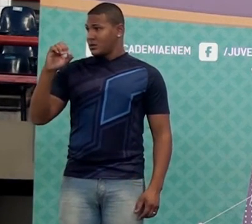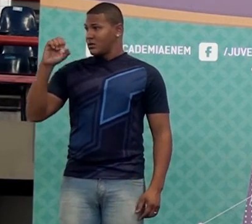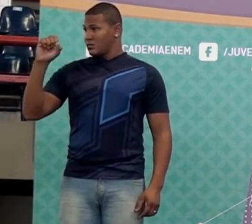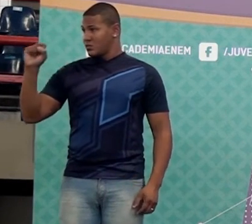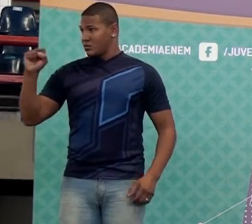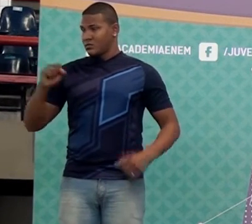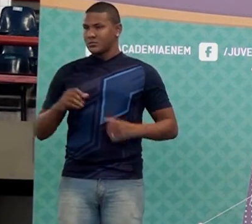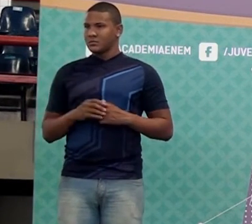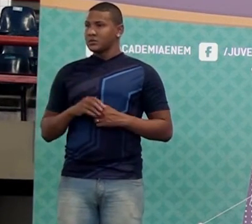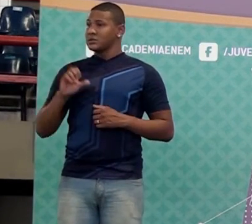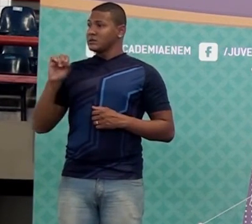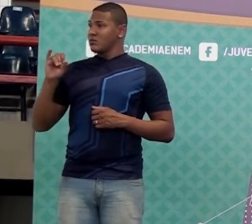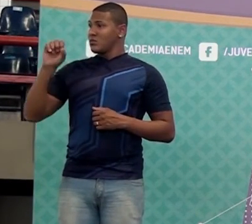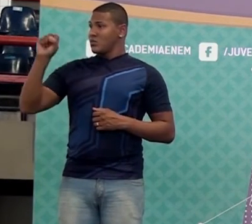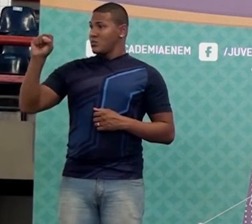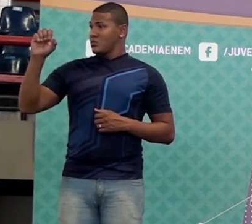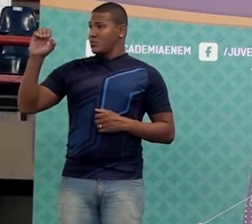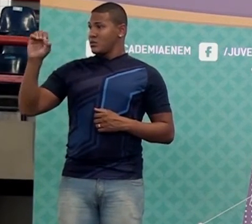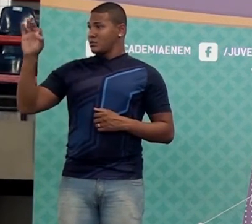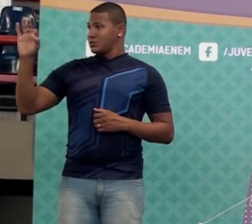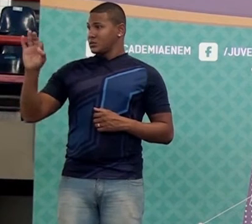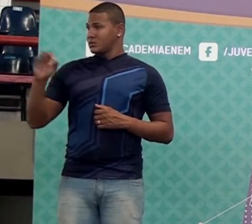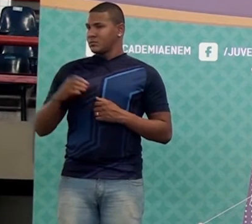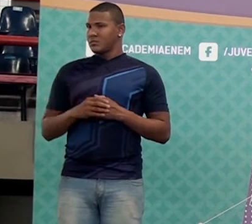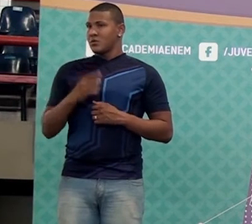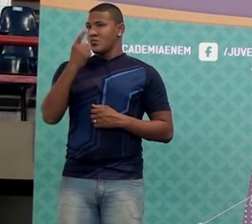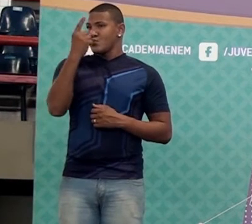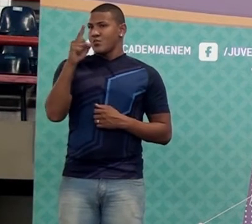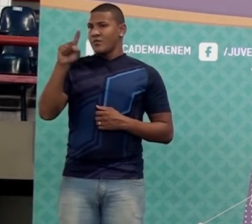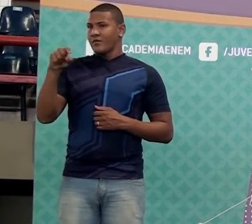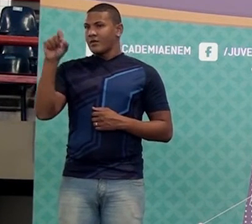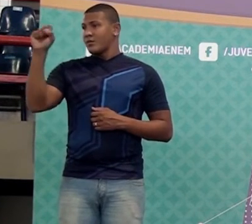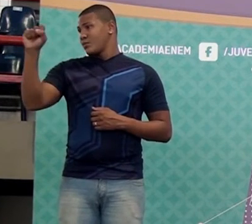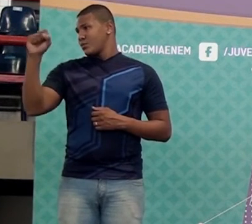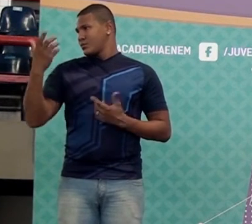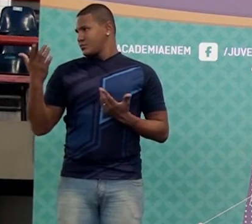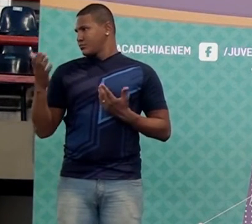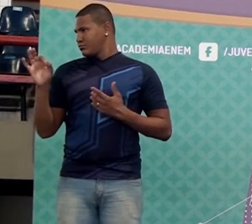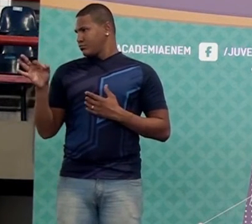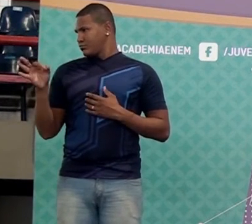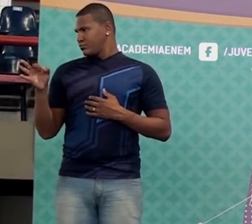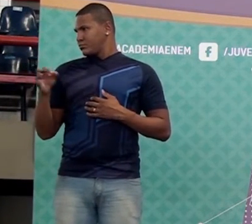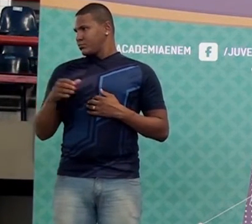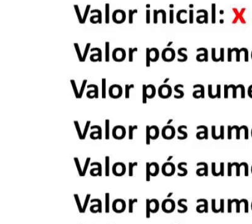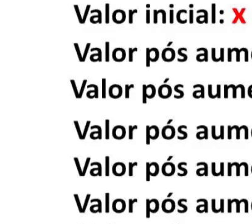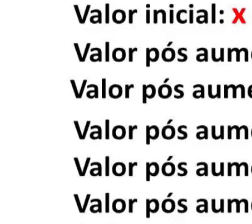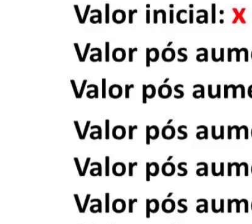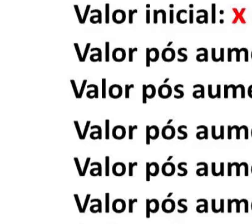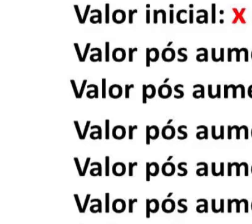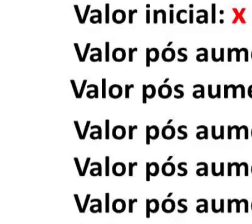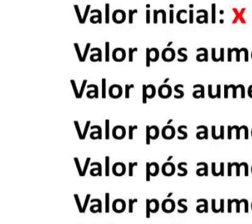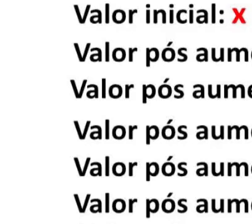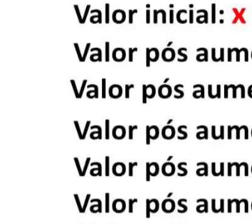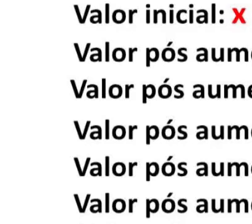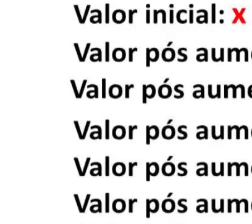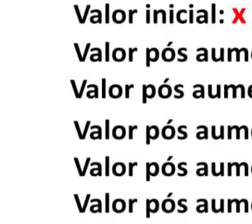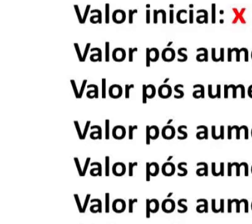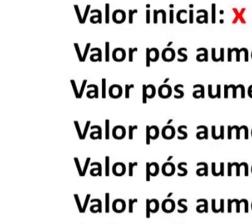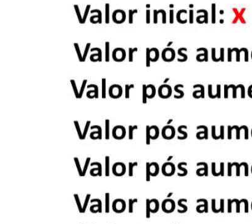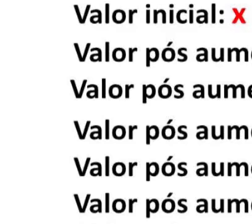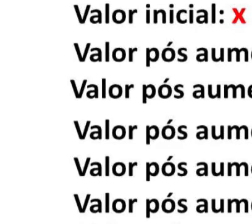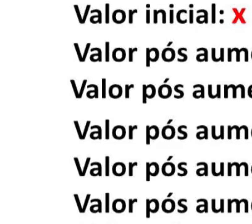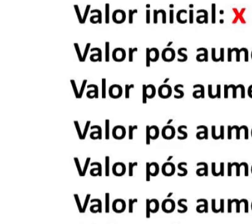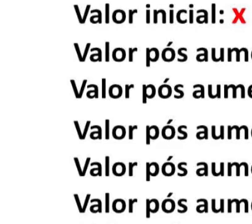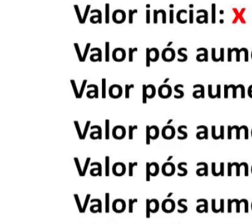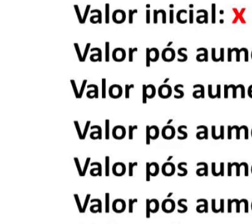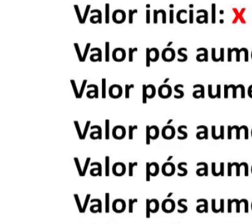for oitenta por cento, é quanto? Um vírgula oito. Ou um vírgula oitenta. Pode ser? É sempre